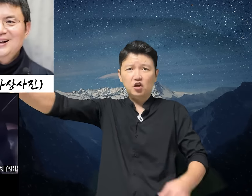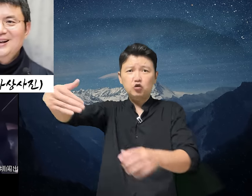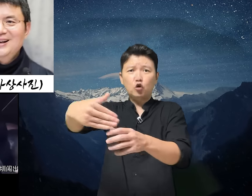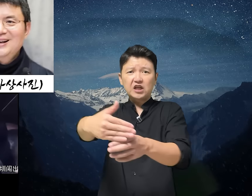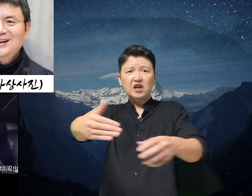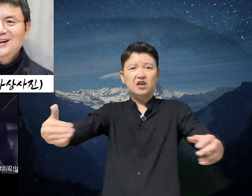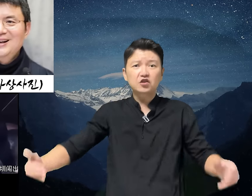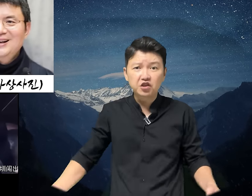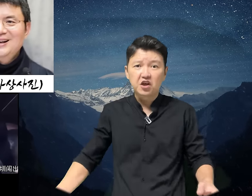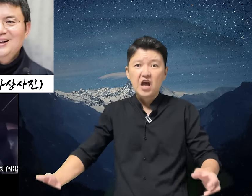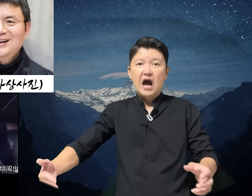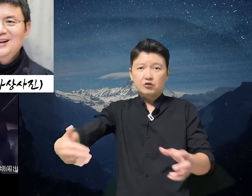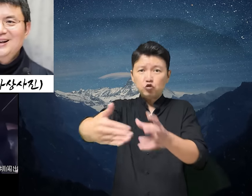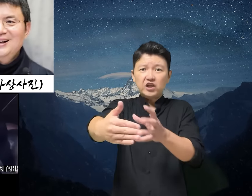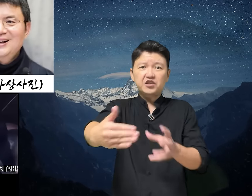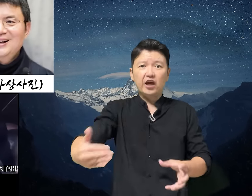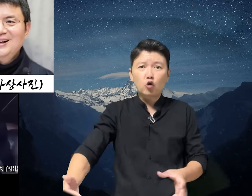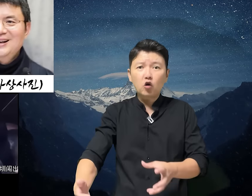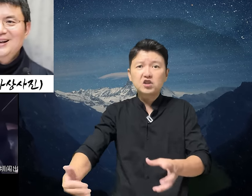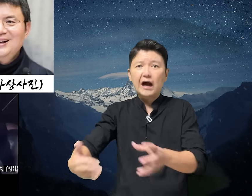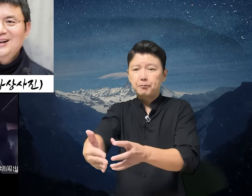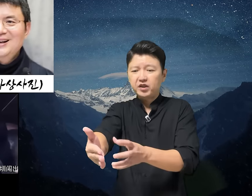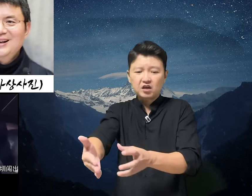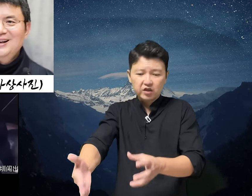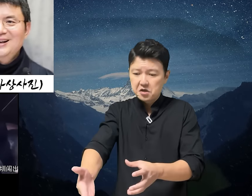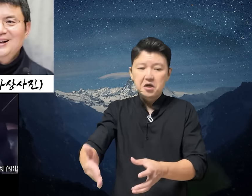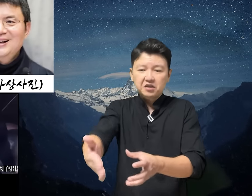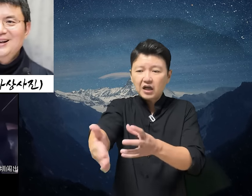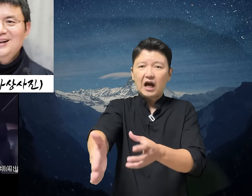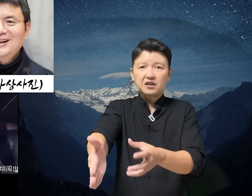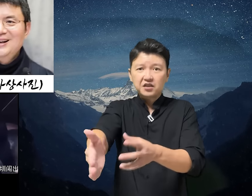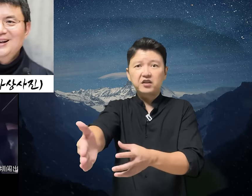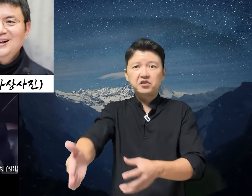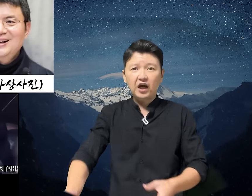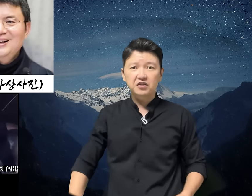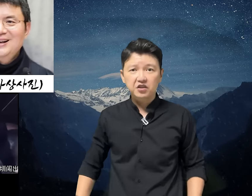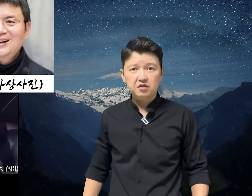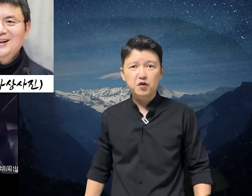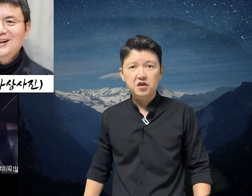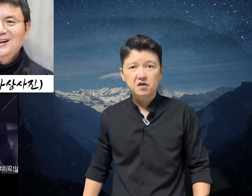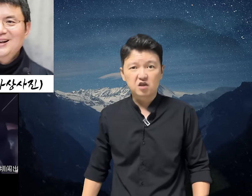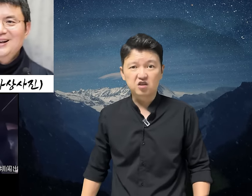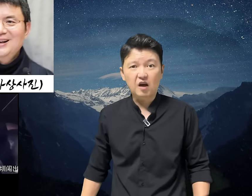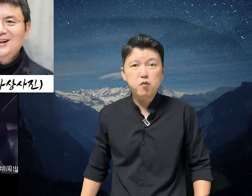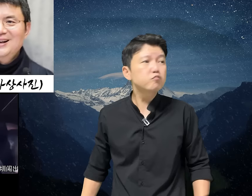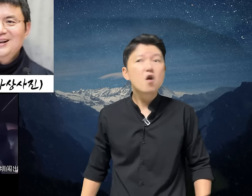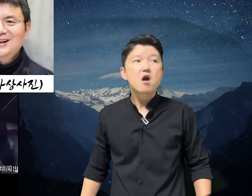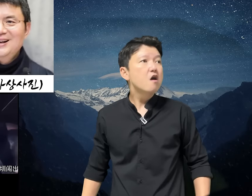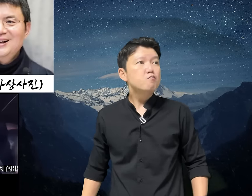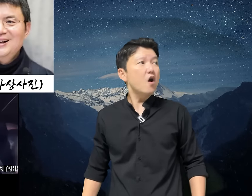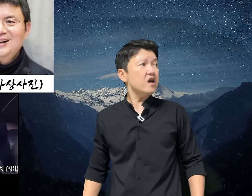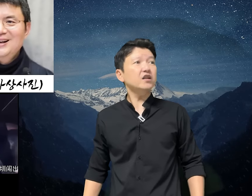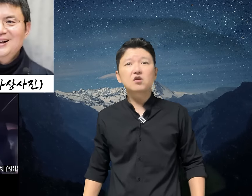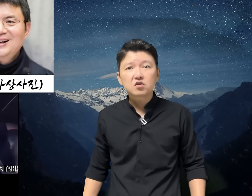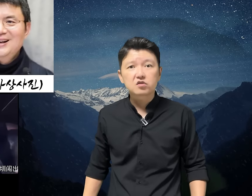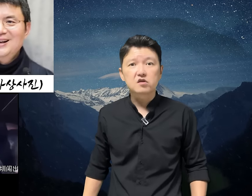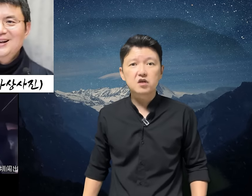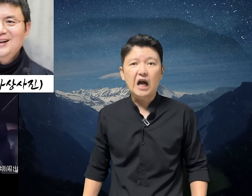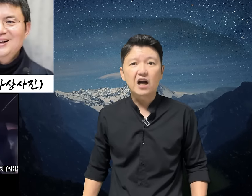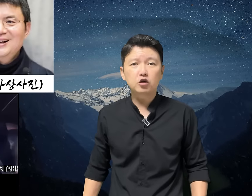척 도착을 하더니 아주 그냥 대놓고 그 앞에다 그냥 딱 갖다 대는 게 아니겠습니까? 그러자 뭐. 뭐야 저거들을. 이 가게